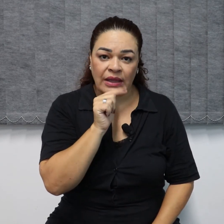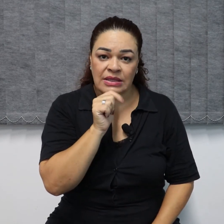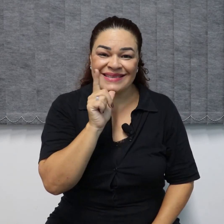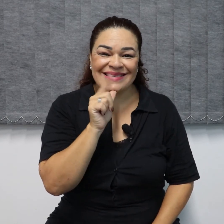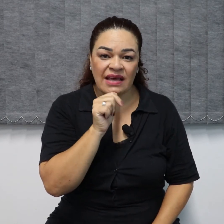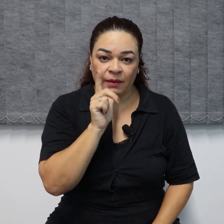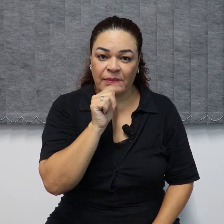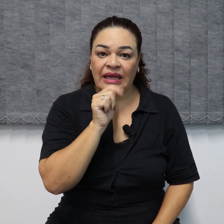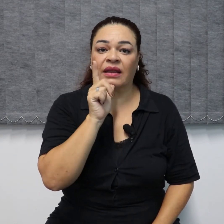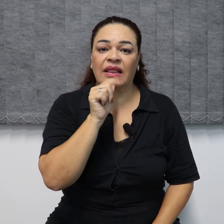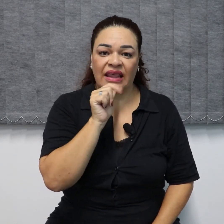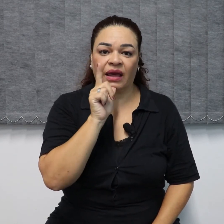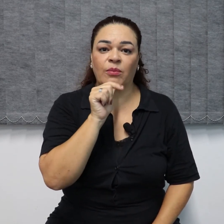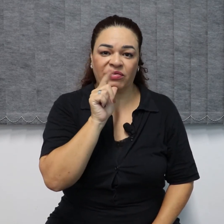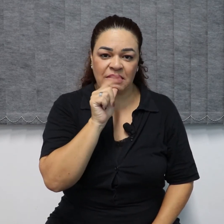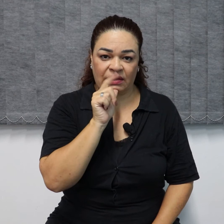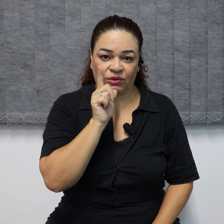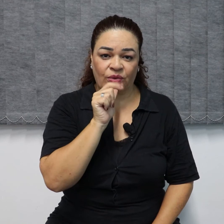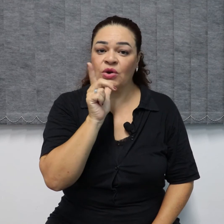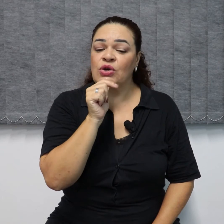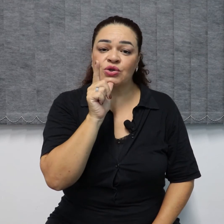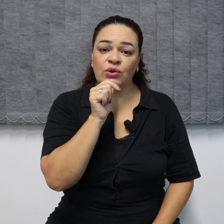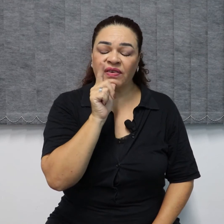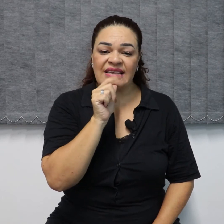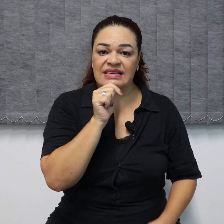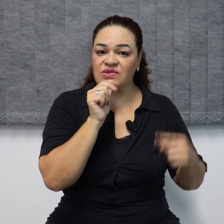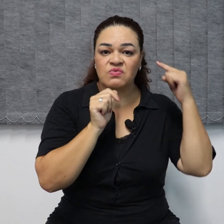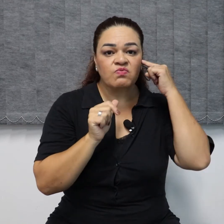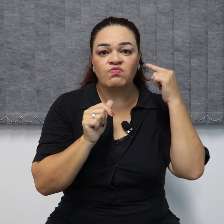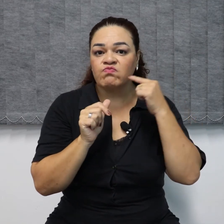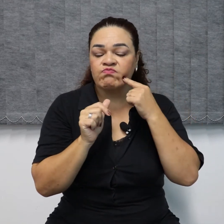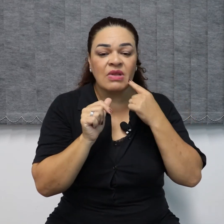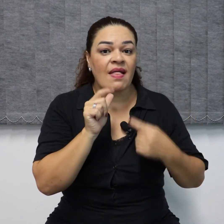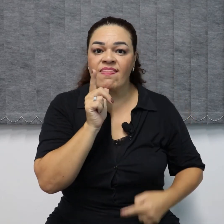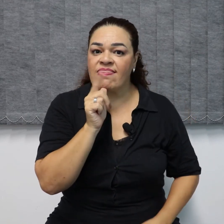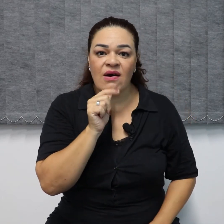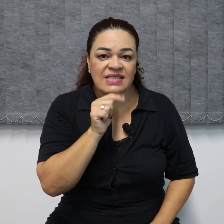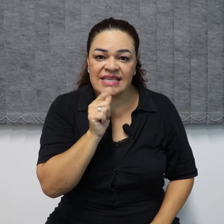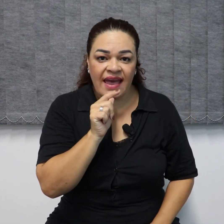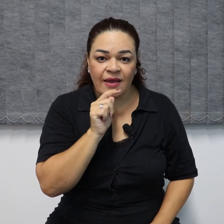sempre tem movimento. Surdo fez isso. Não sei.